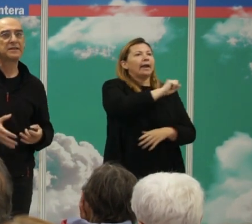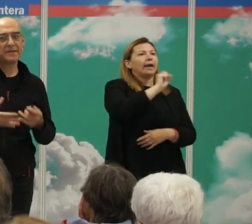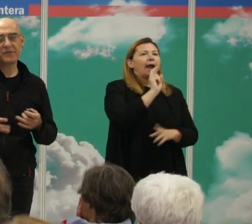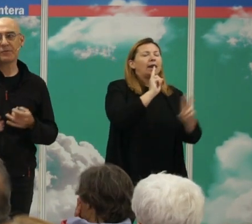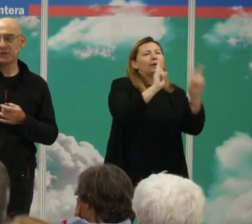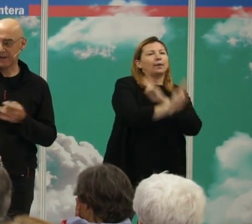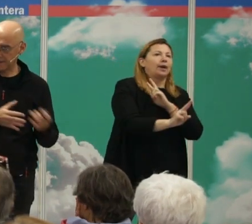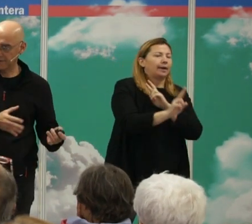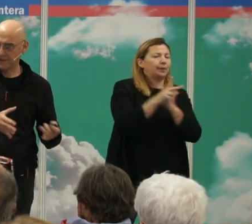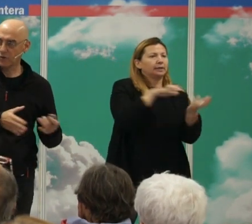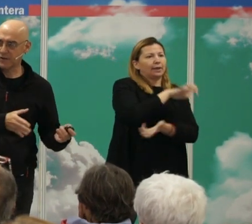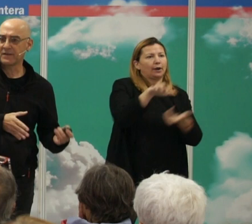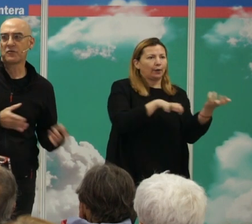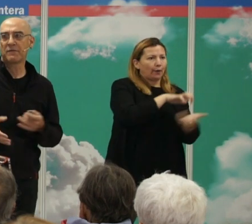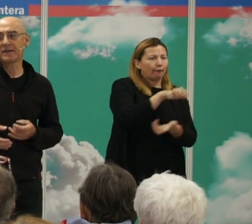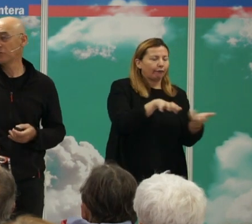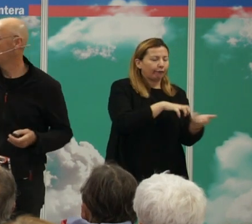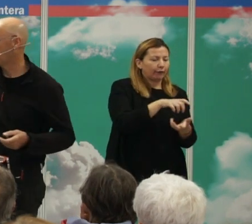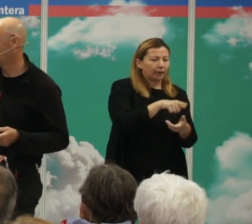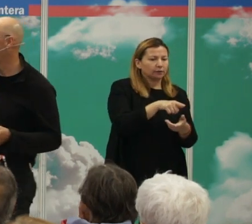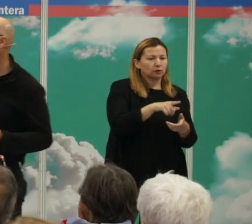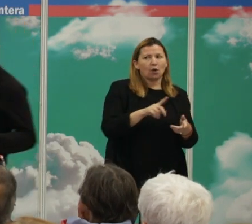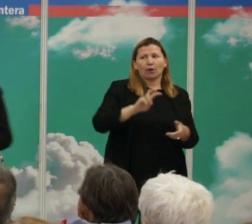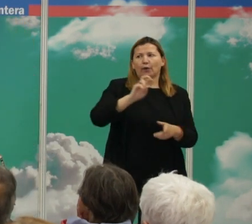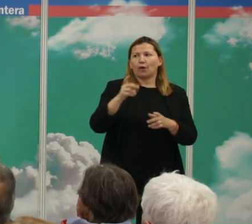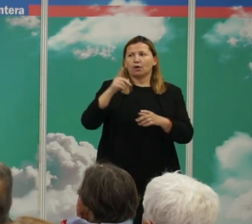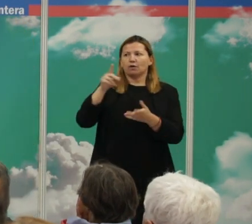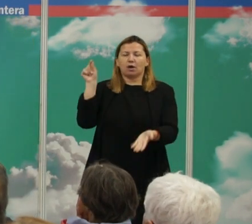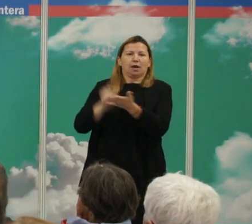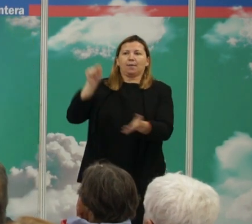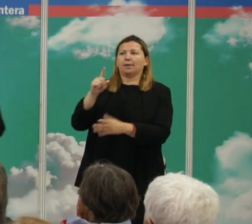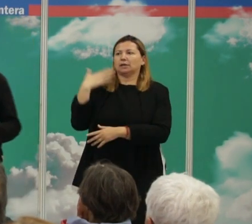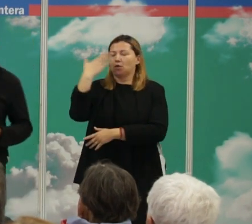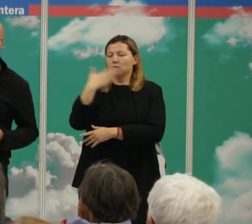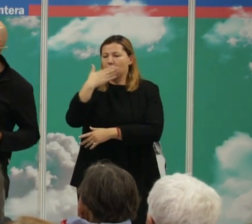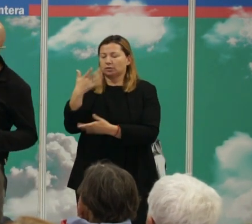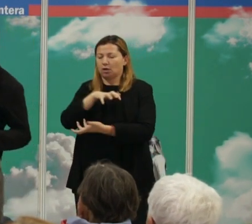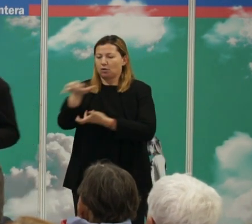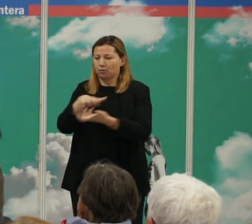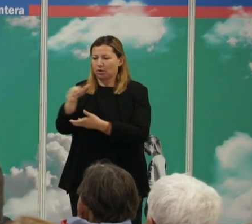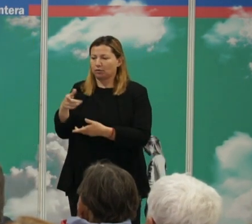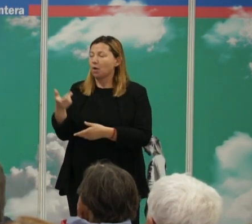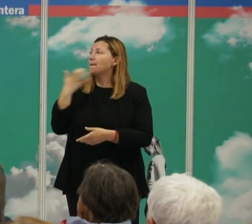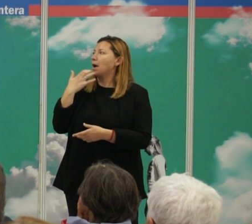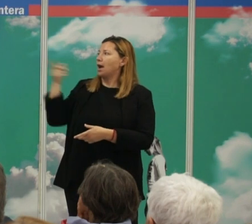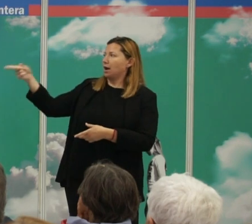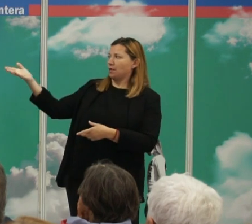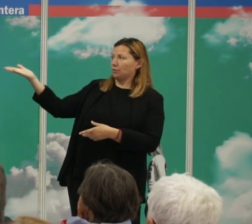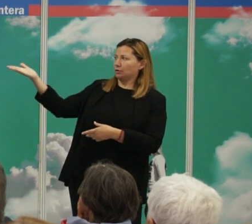disciplinas intentando demostrar que esas corrientes no llevan razón. He puesto aquí un ejemplo, ya que estamos en la feria del libro, puesto un ejemplo muy